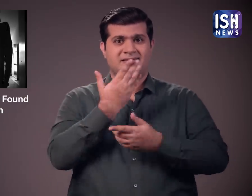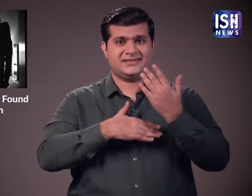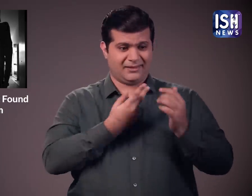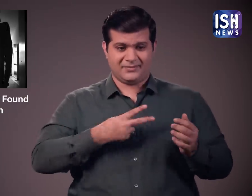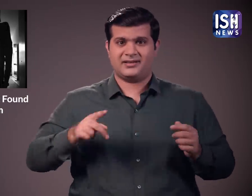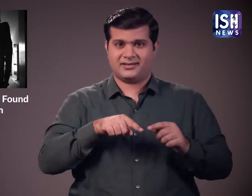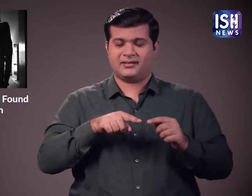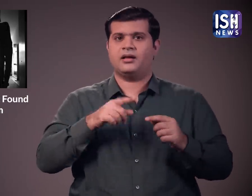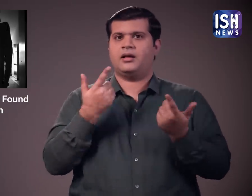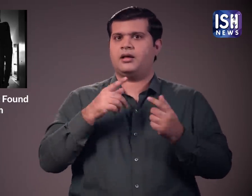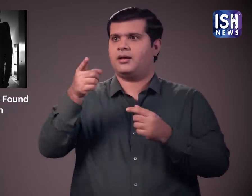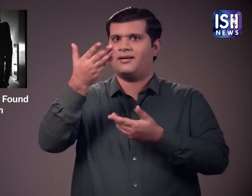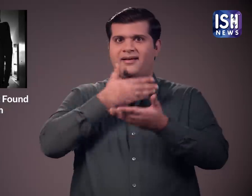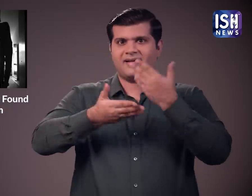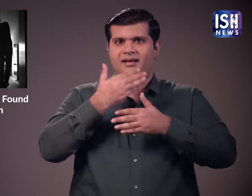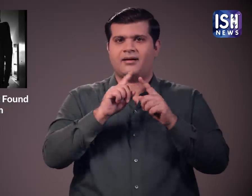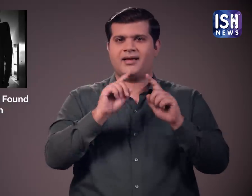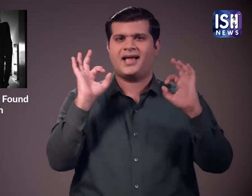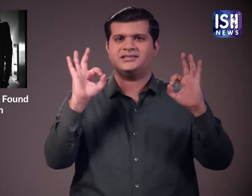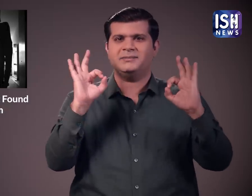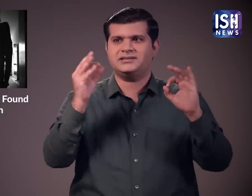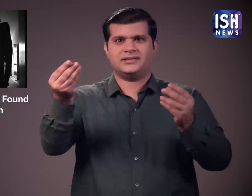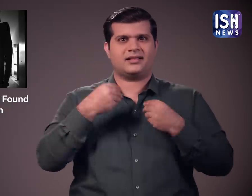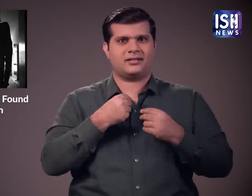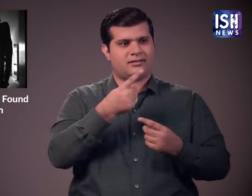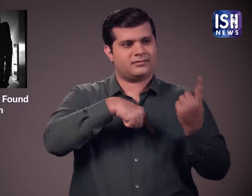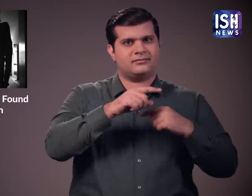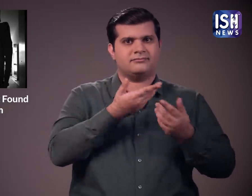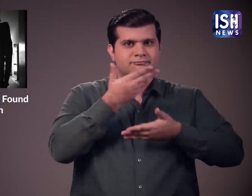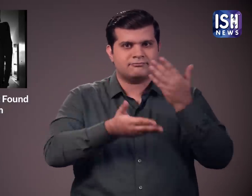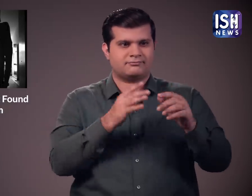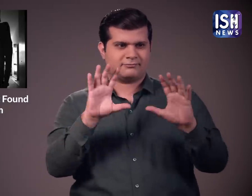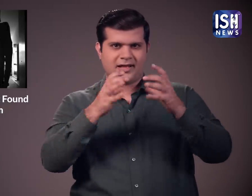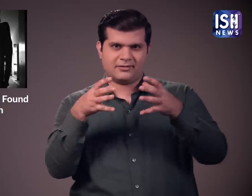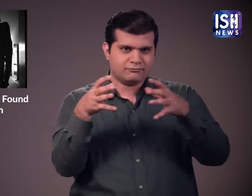दिव्यांग चात्रों के पास उनकी जरुरोतों को पूरा करने के लिए विशेश कक्षाओं की विवस्ता नहीं